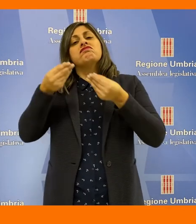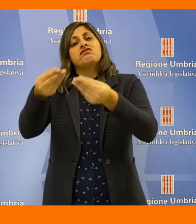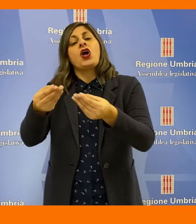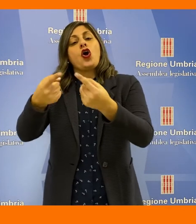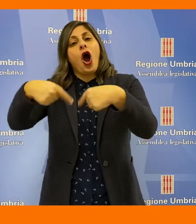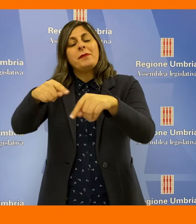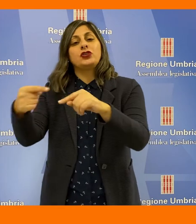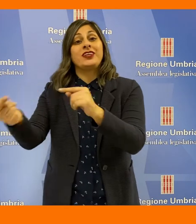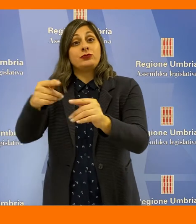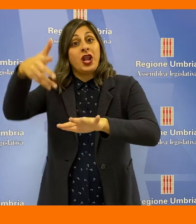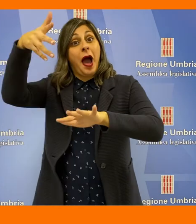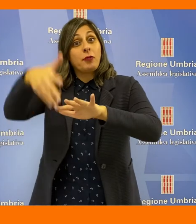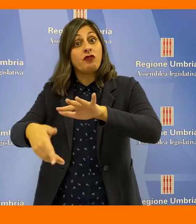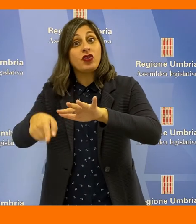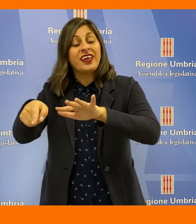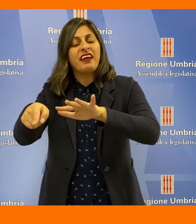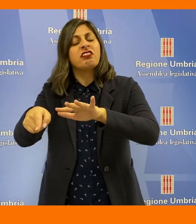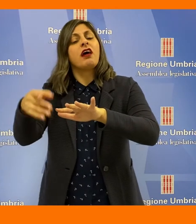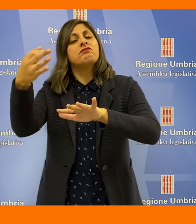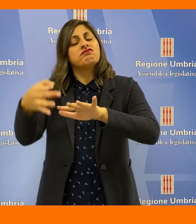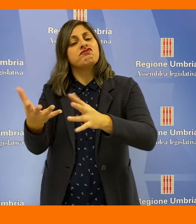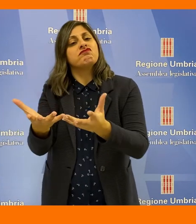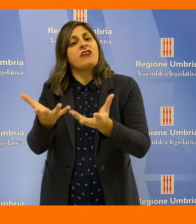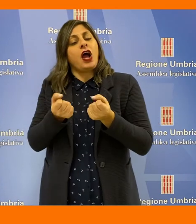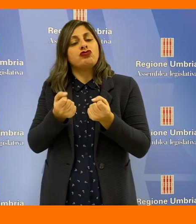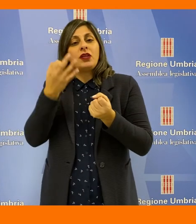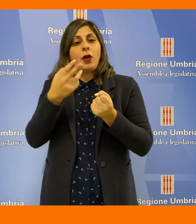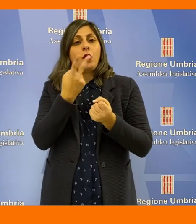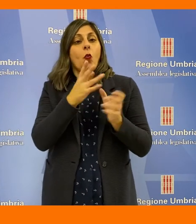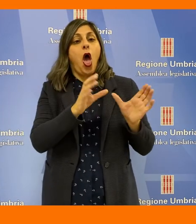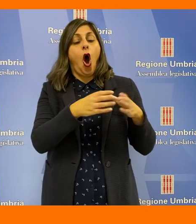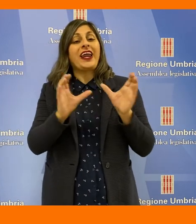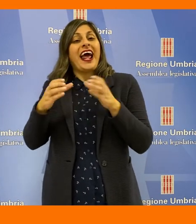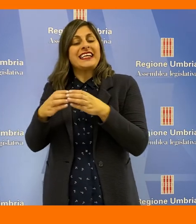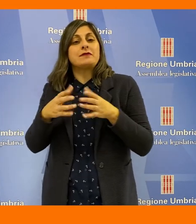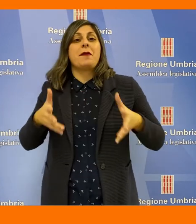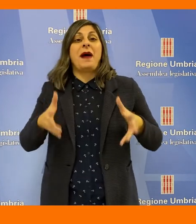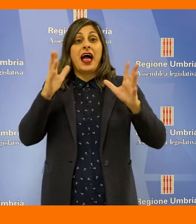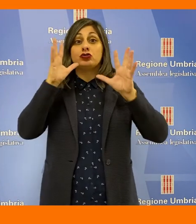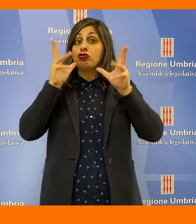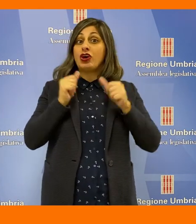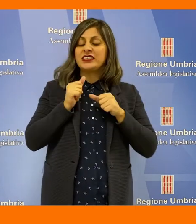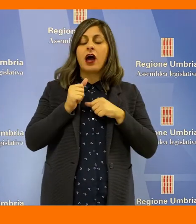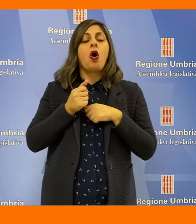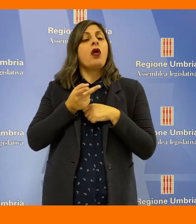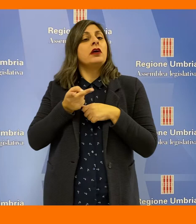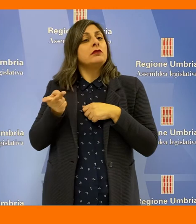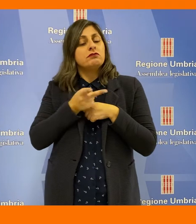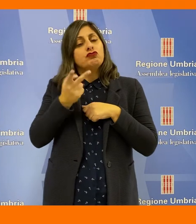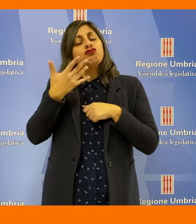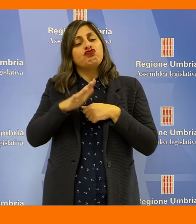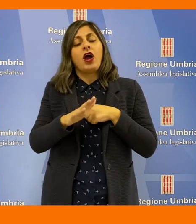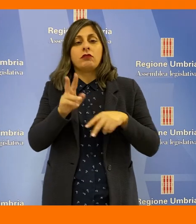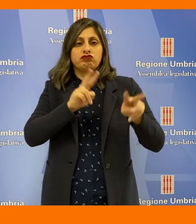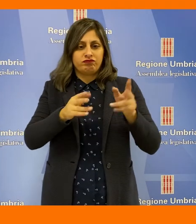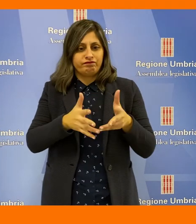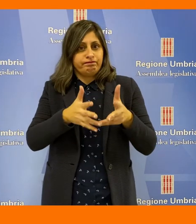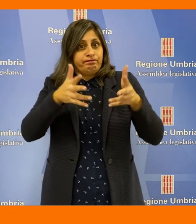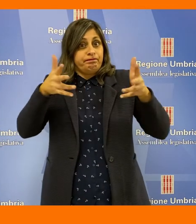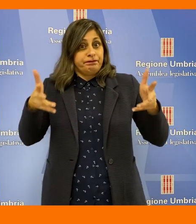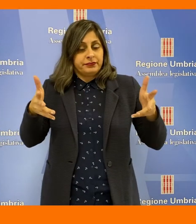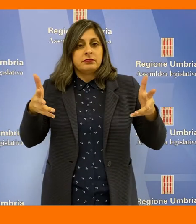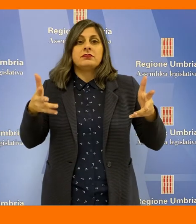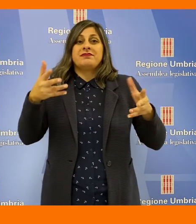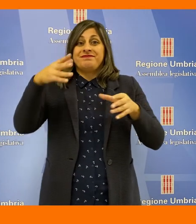26 maggio e rimandato in commissione per una più ampia discussione, è stato dunque fatto proprio dai due organismi di Palazzo Cesaroni che hanno